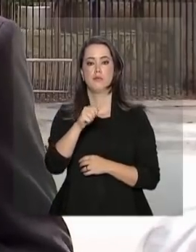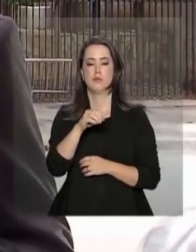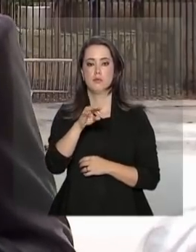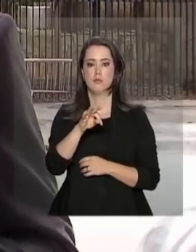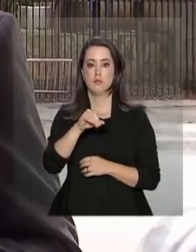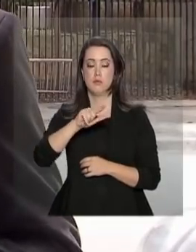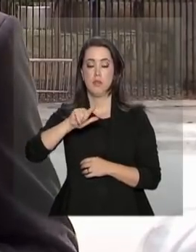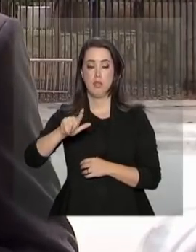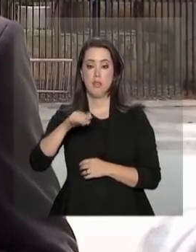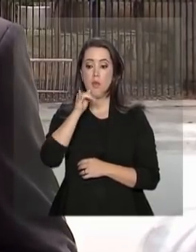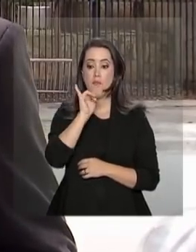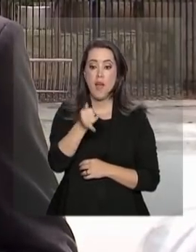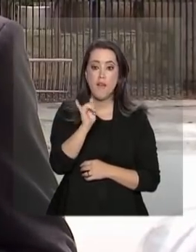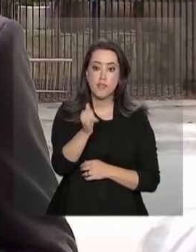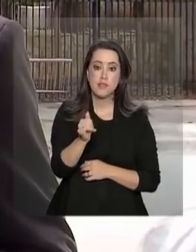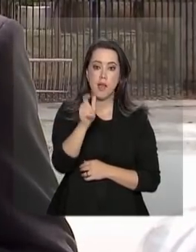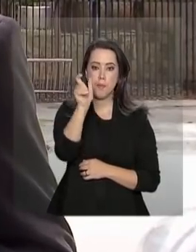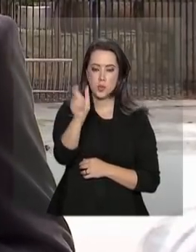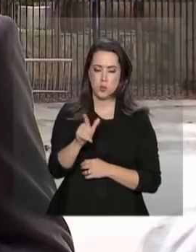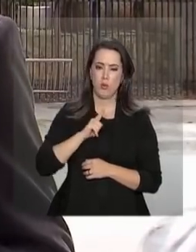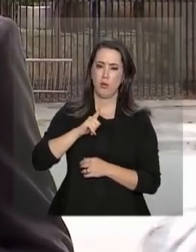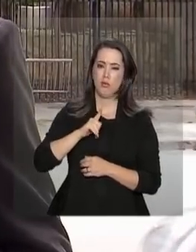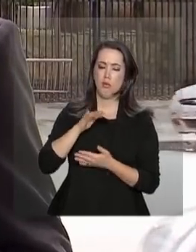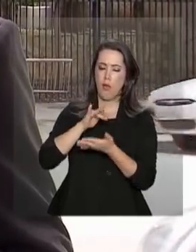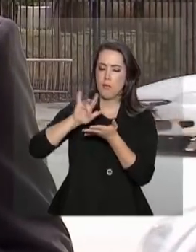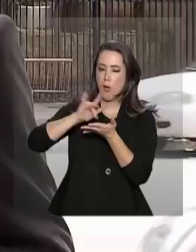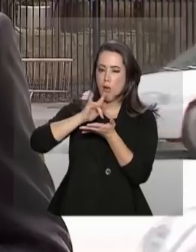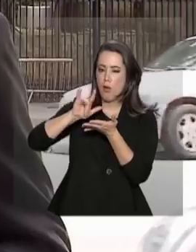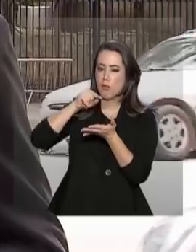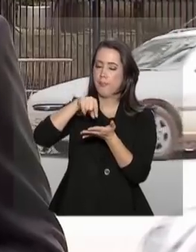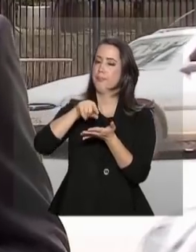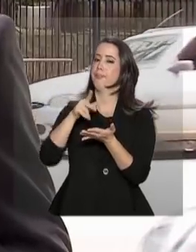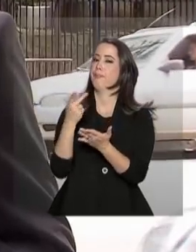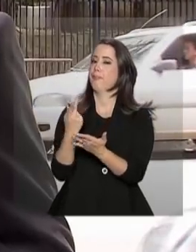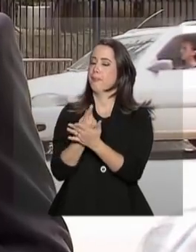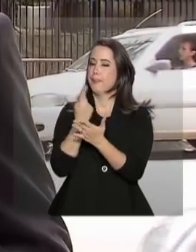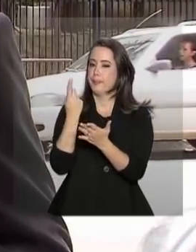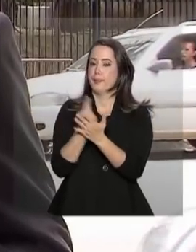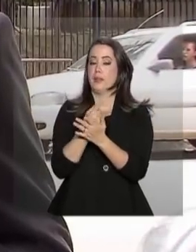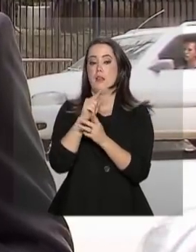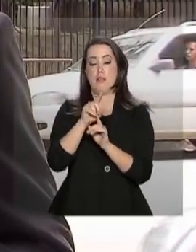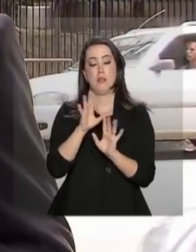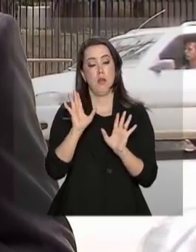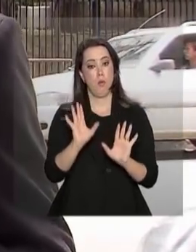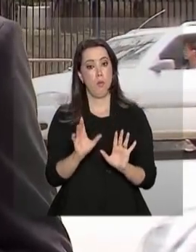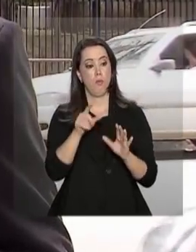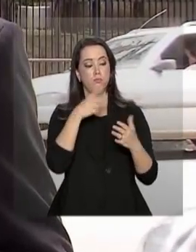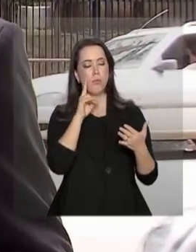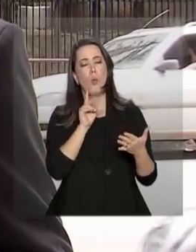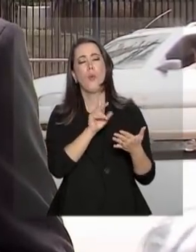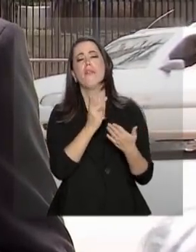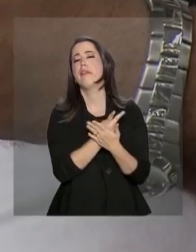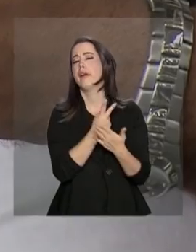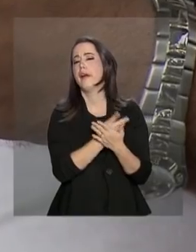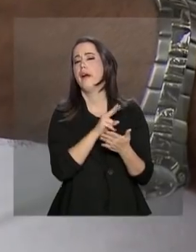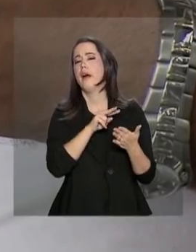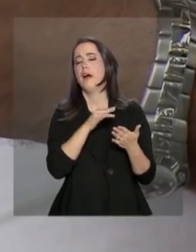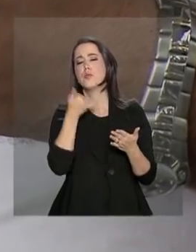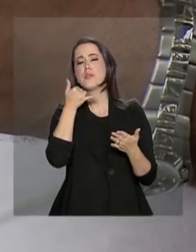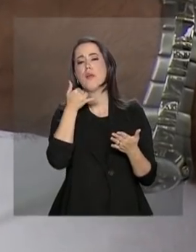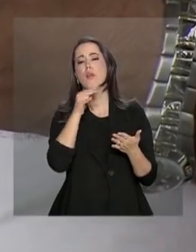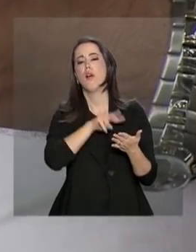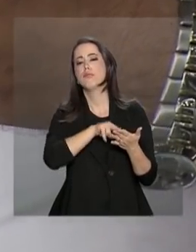notificar usuários que têm aparelhos de telefone celular irregulares. Assim, são considerados os celulares que não